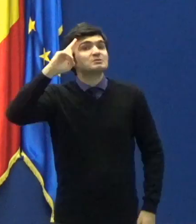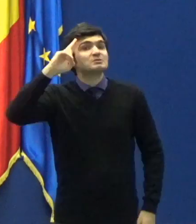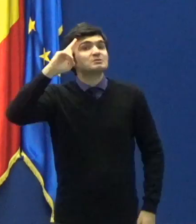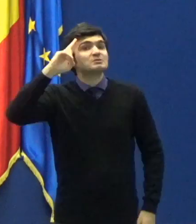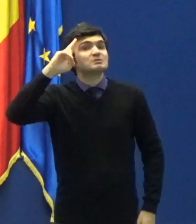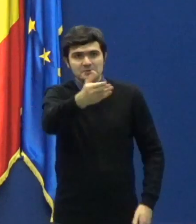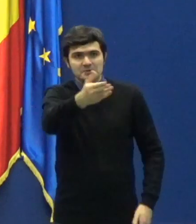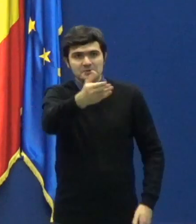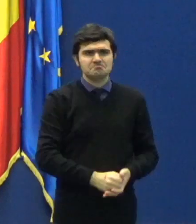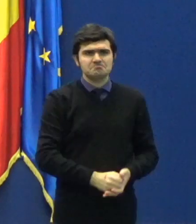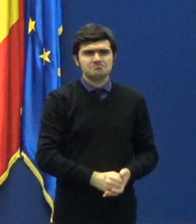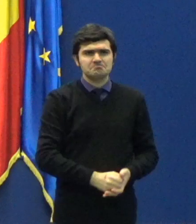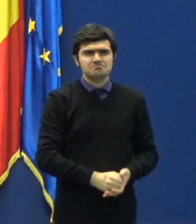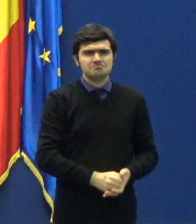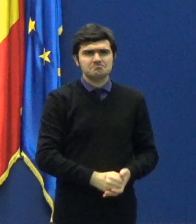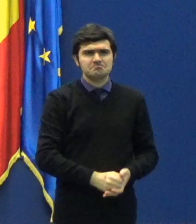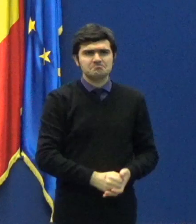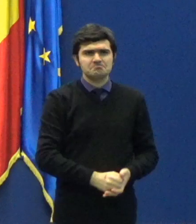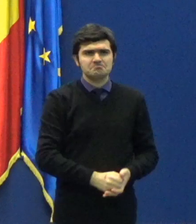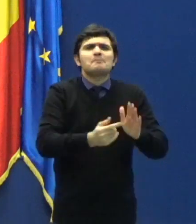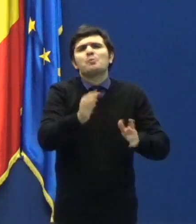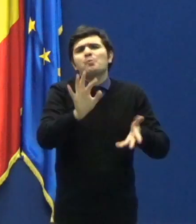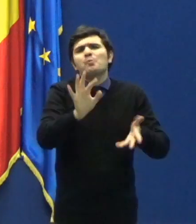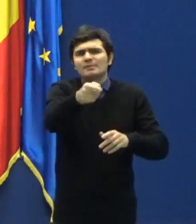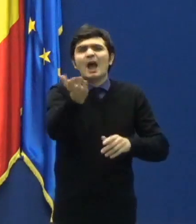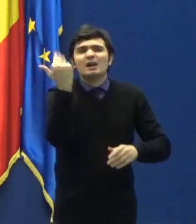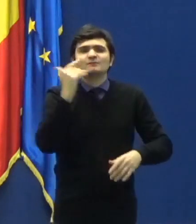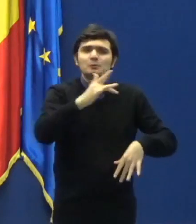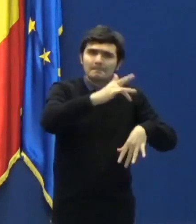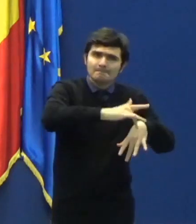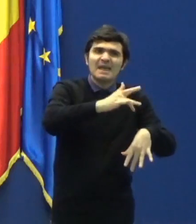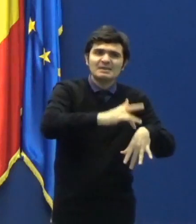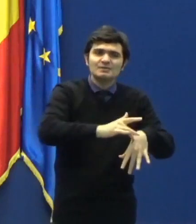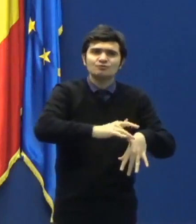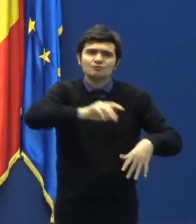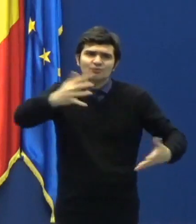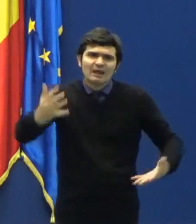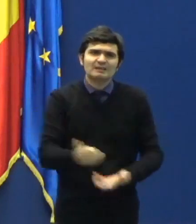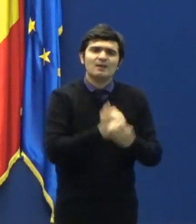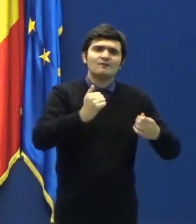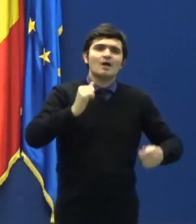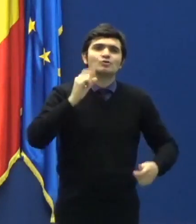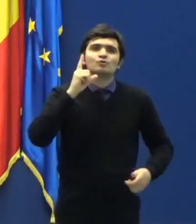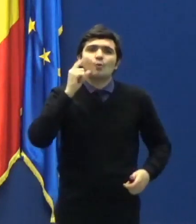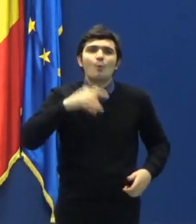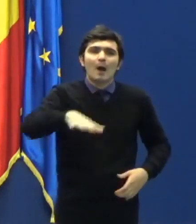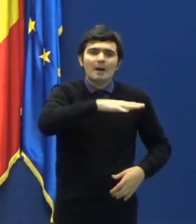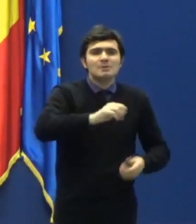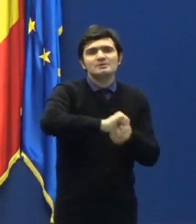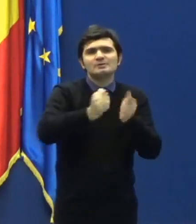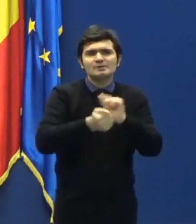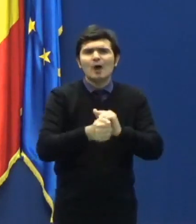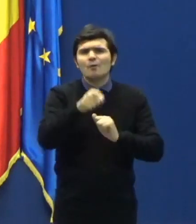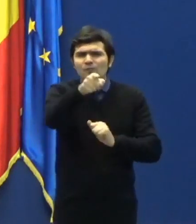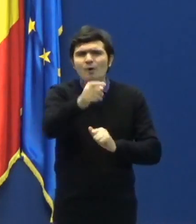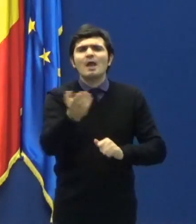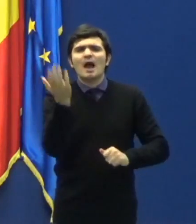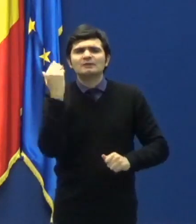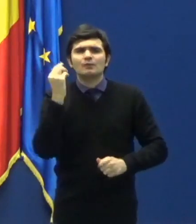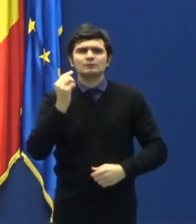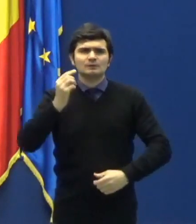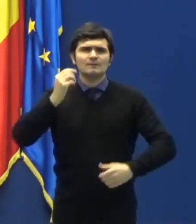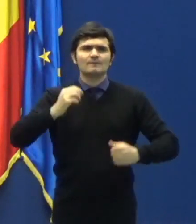medici în prima linie și ați salvat oameni, fie că ați fost în forțele de ordine și ați